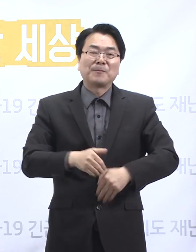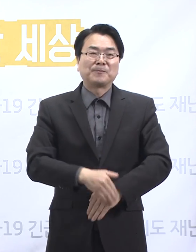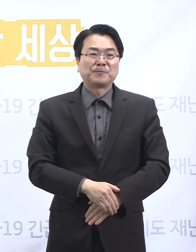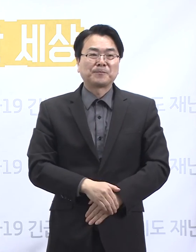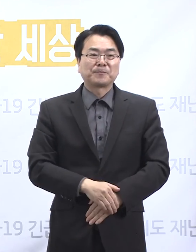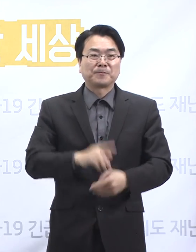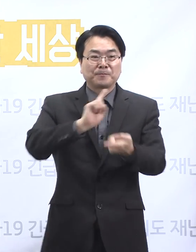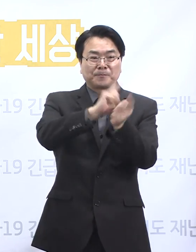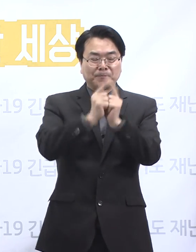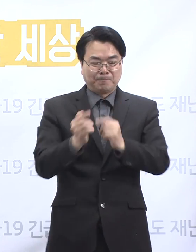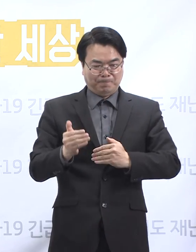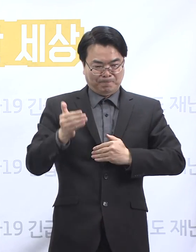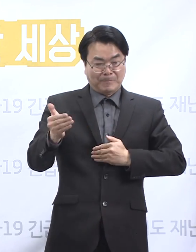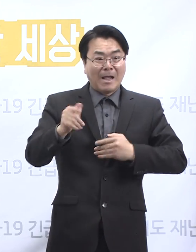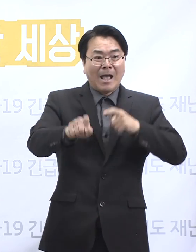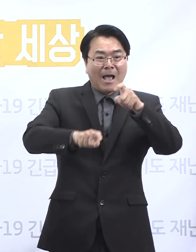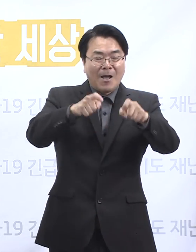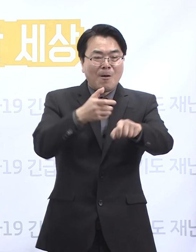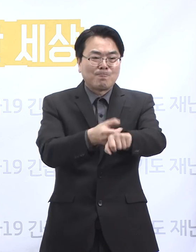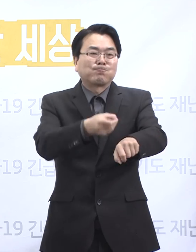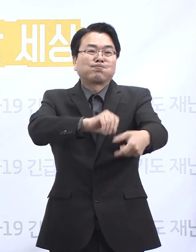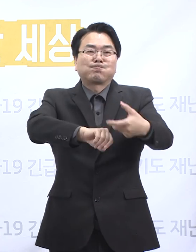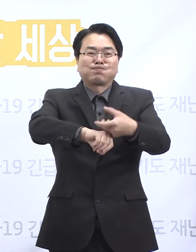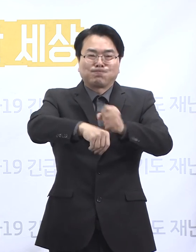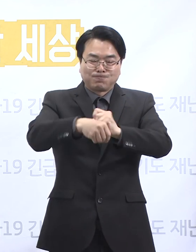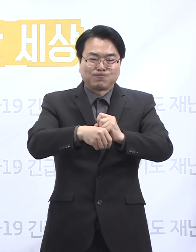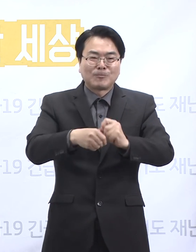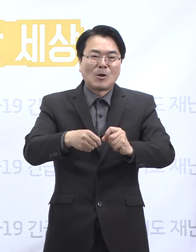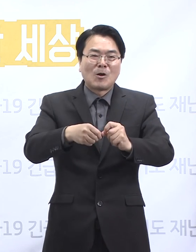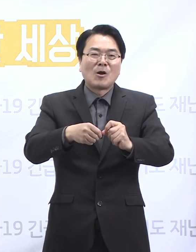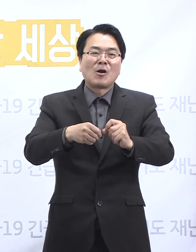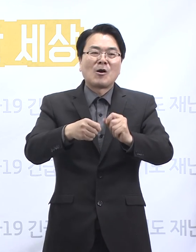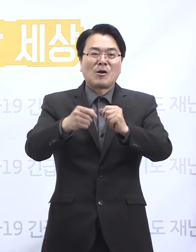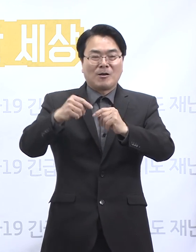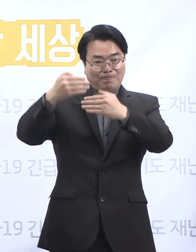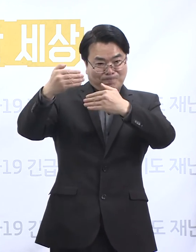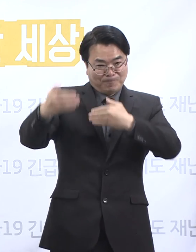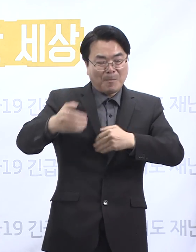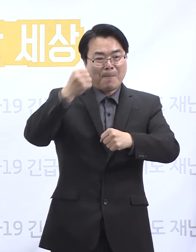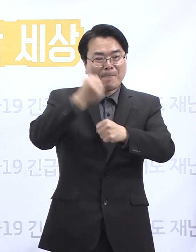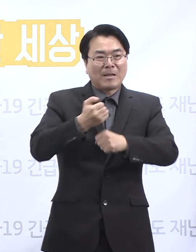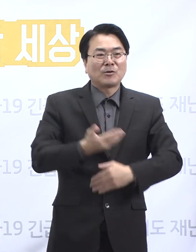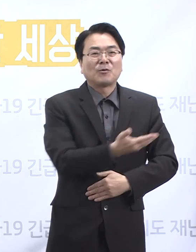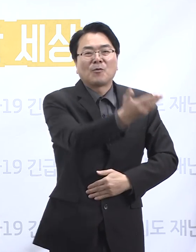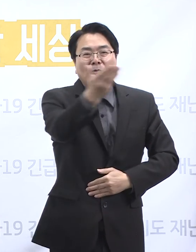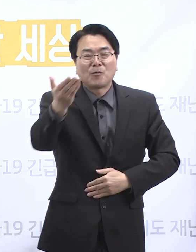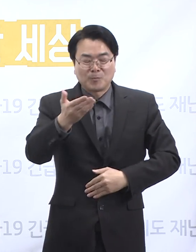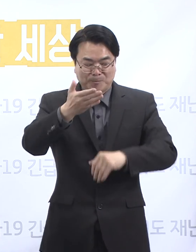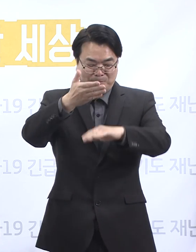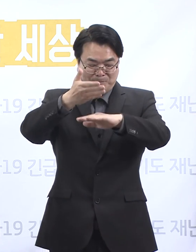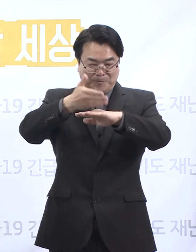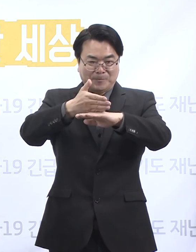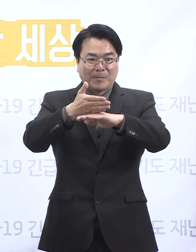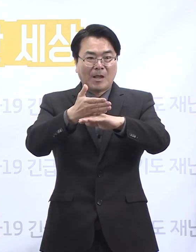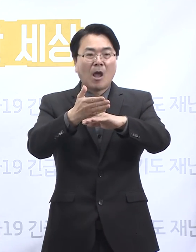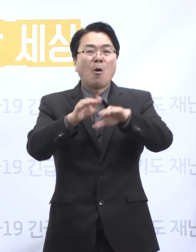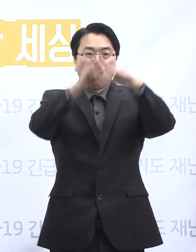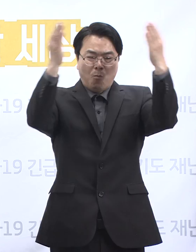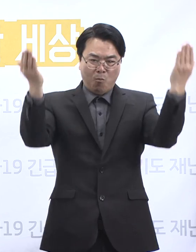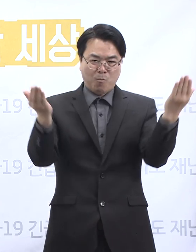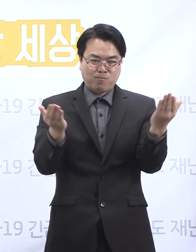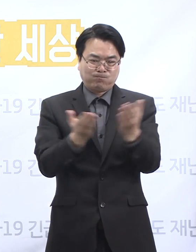물리적 거리 두기 실천에 적극 협조해 주고 계시는 도민 여러분께 감사드립니다. 우리 모두가